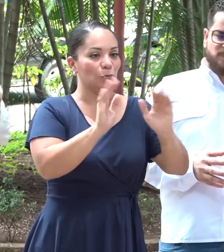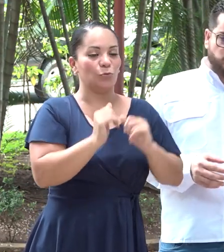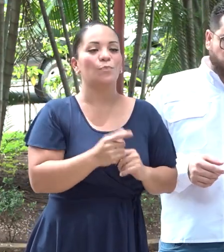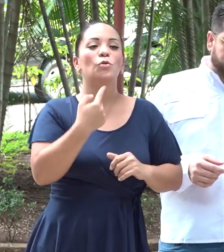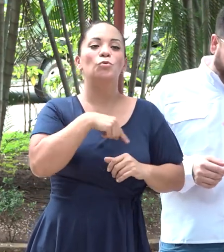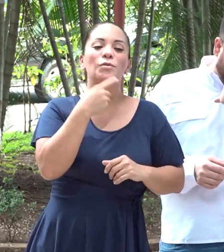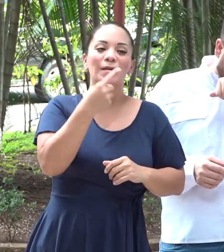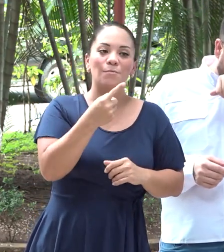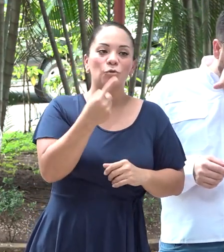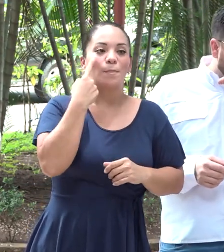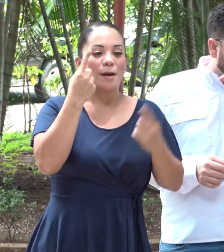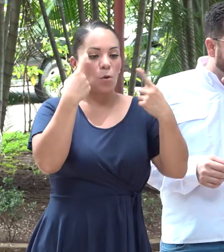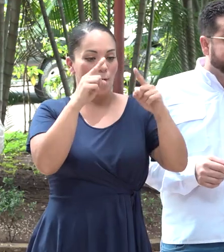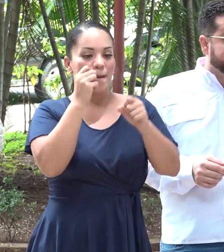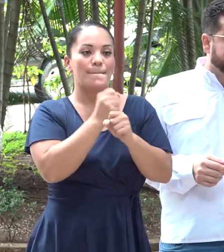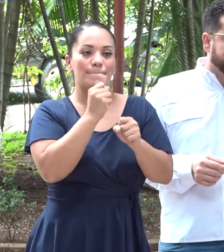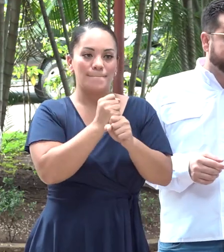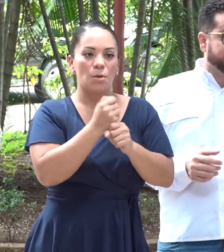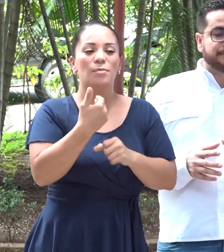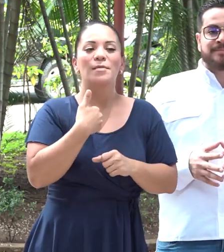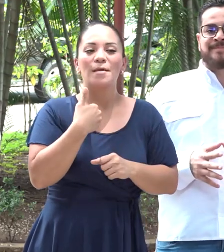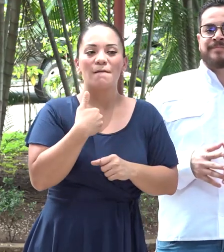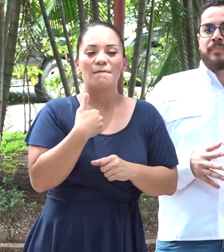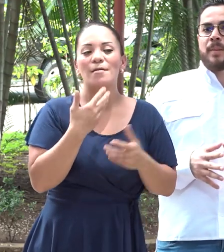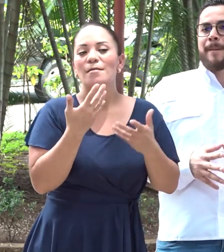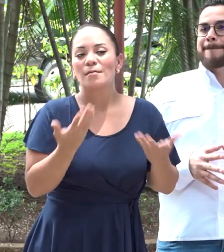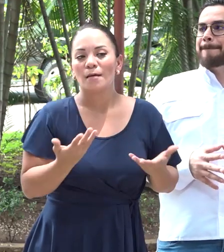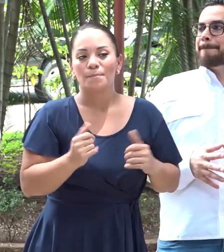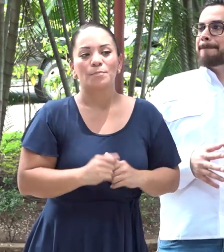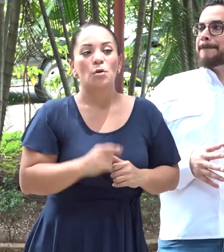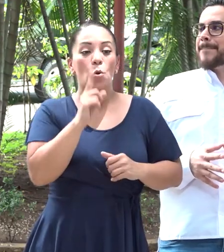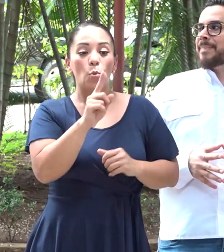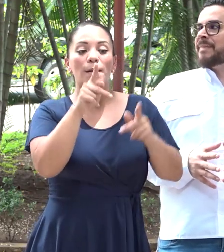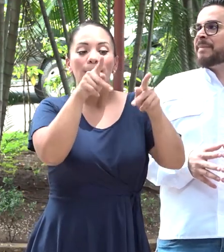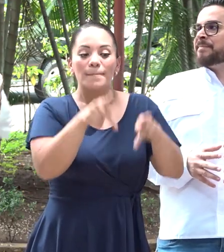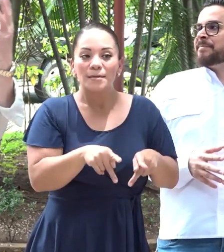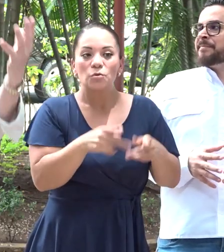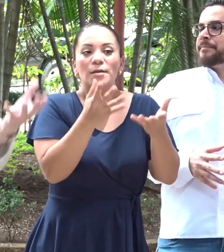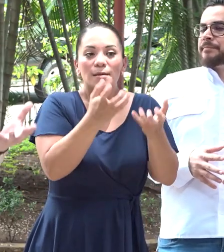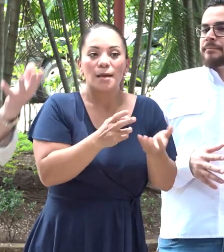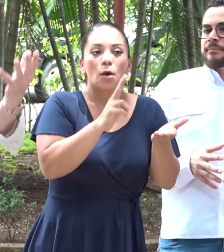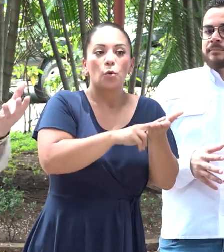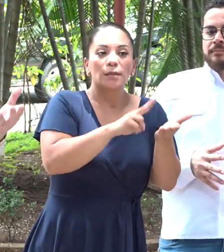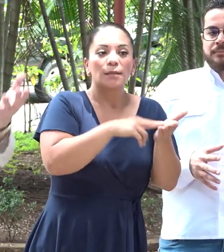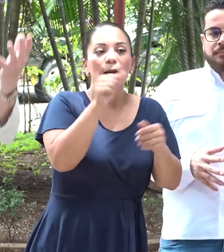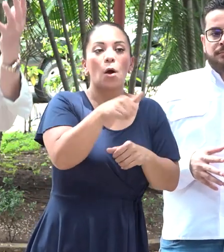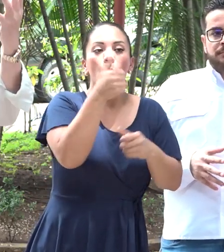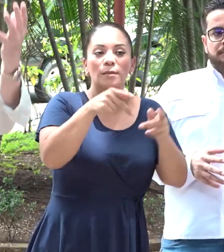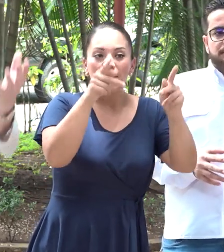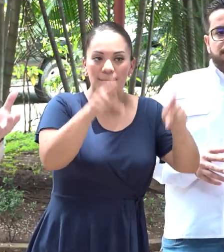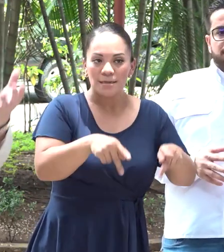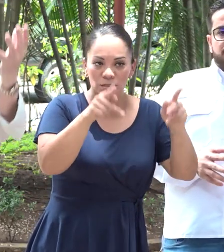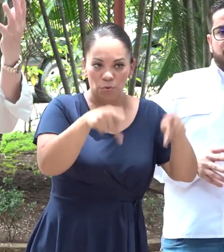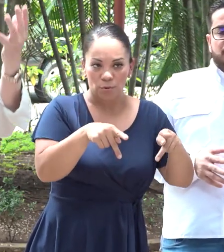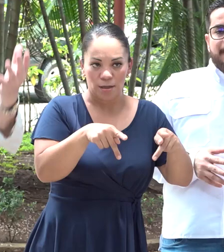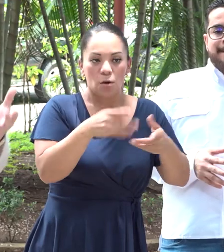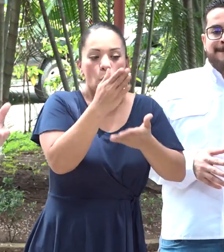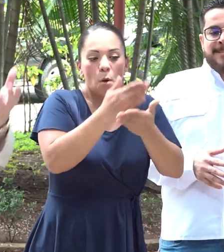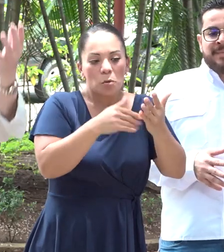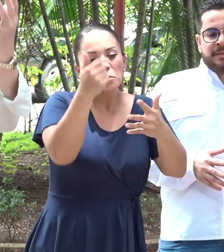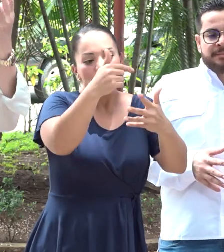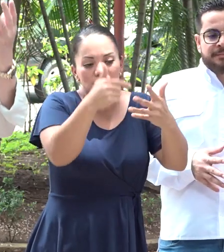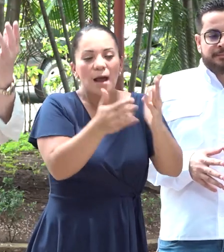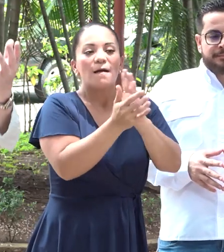para que haya empleo tiene que haber alguien queriendo contratar a otra persona con ciertas